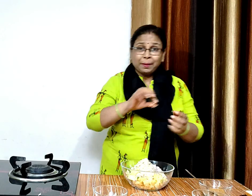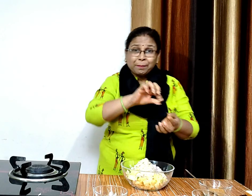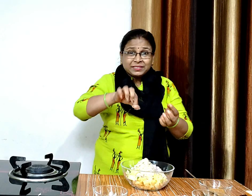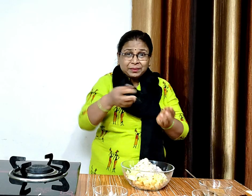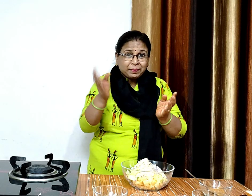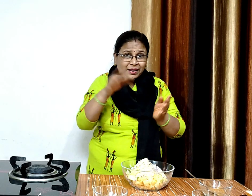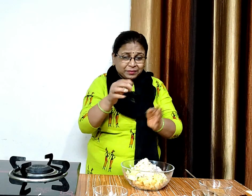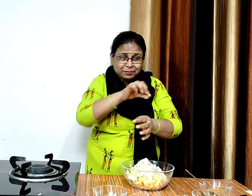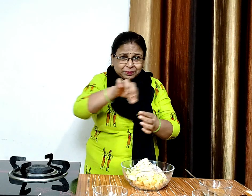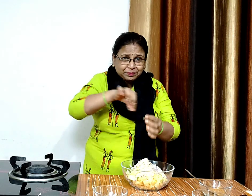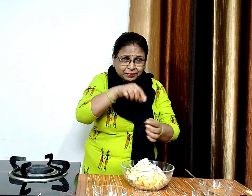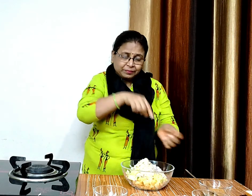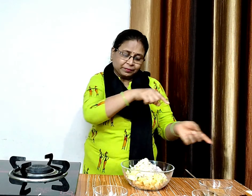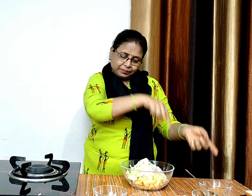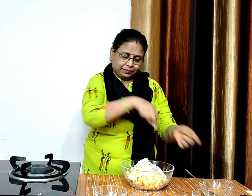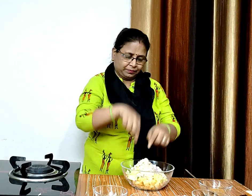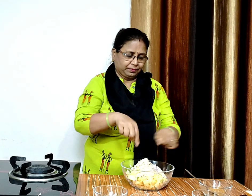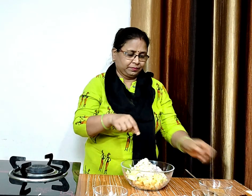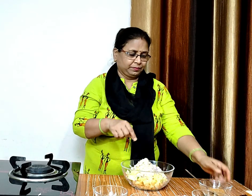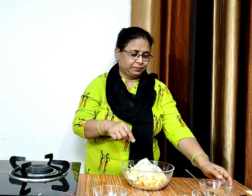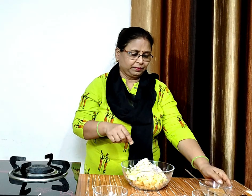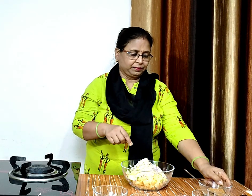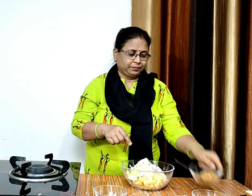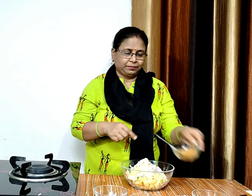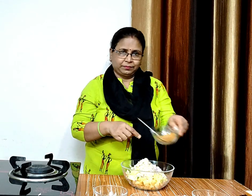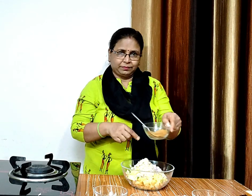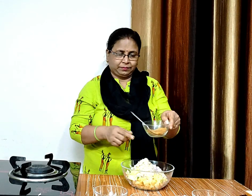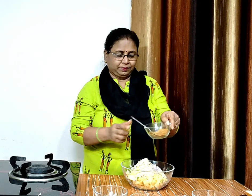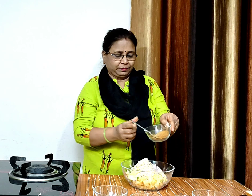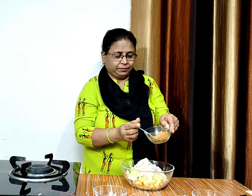और एक चमच फ्रेंकी मसाला डाल कर सभी को अच्छे से मिला लेंगे